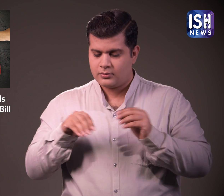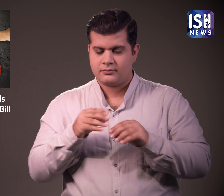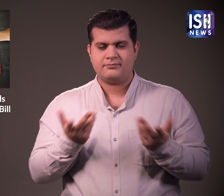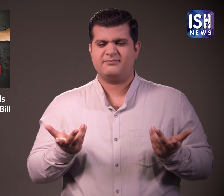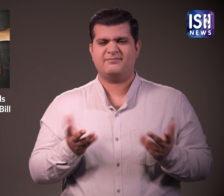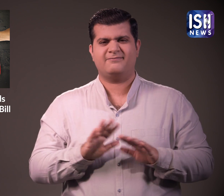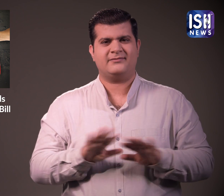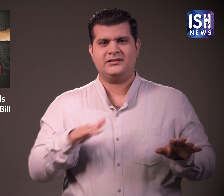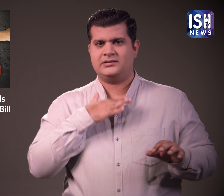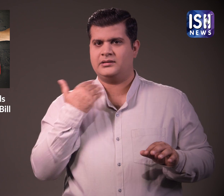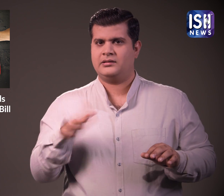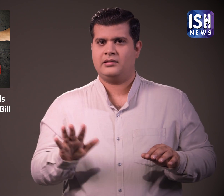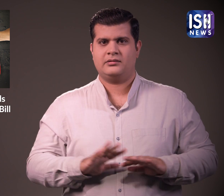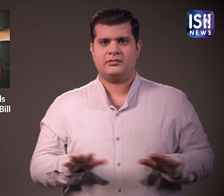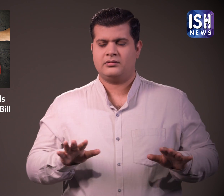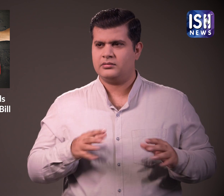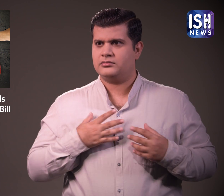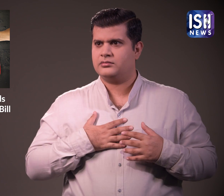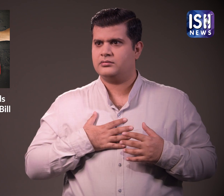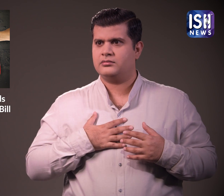मुरुद घोशित कर दिया गया आश्चरय जनक